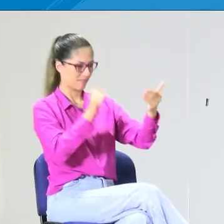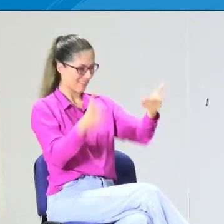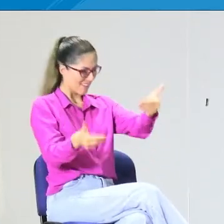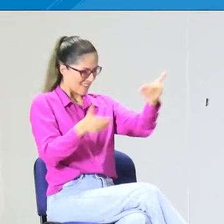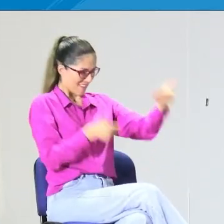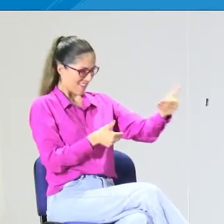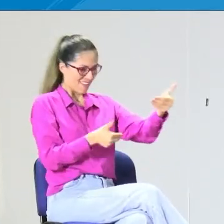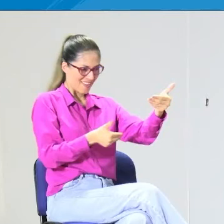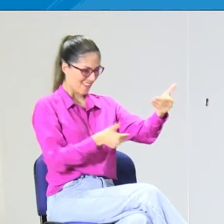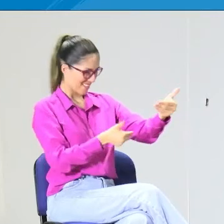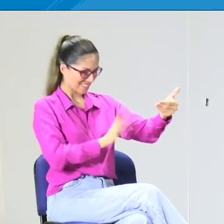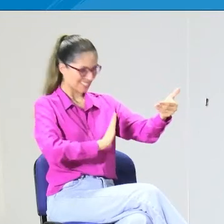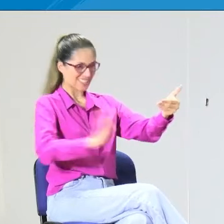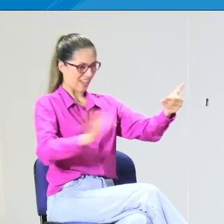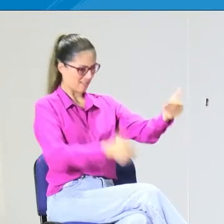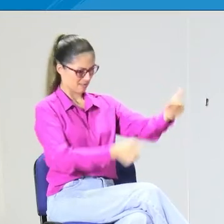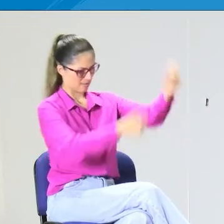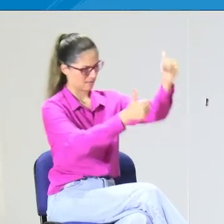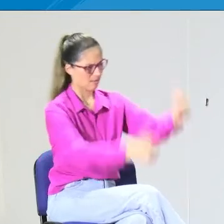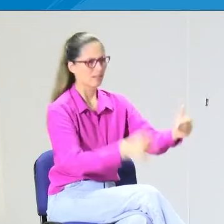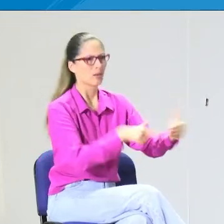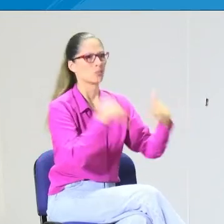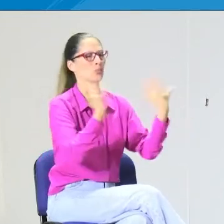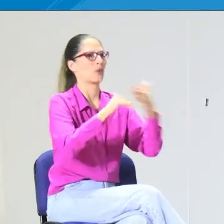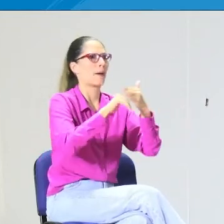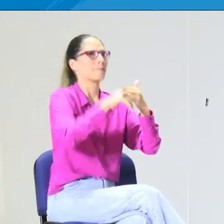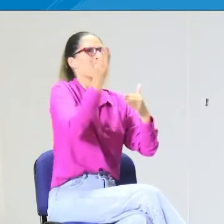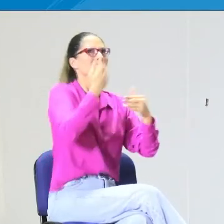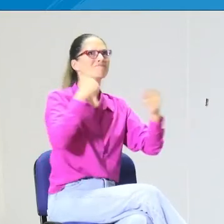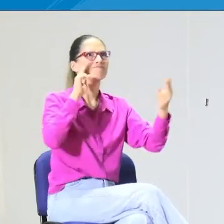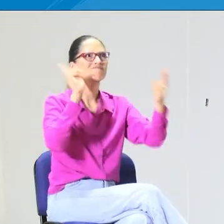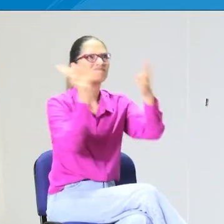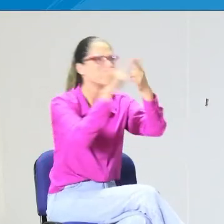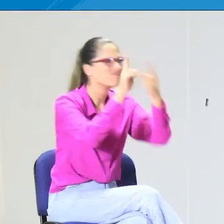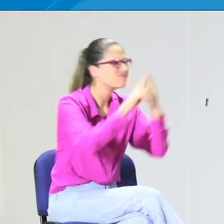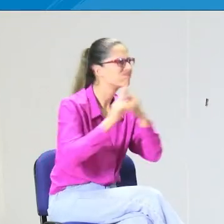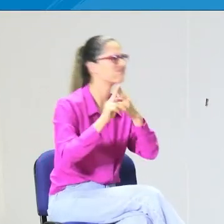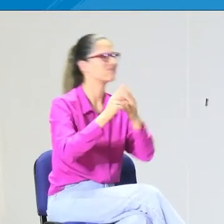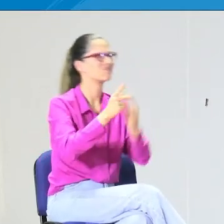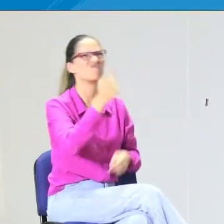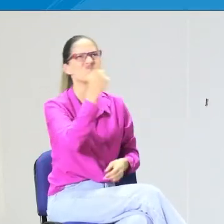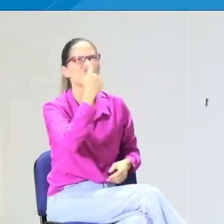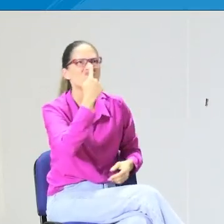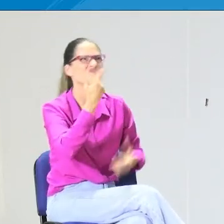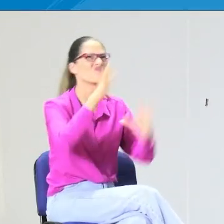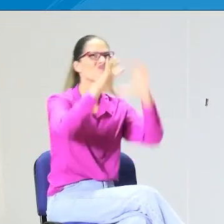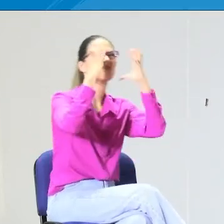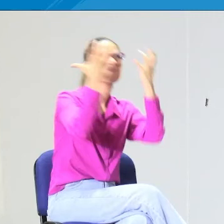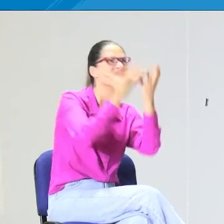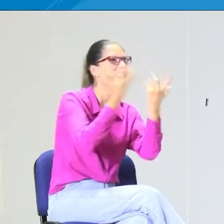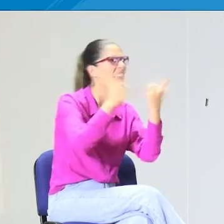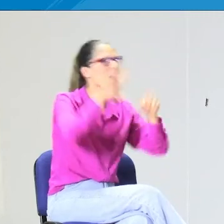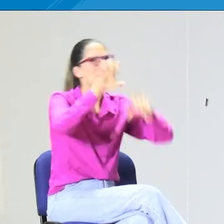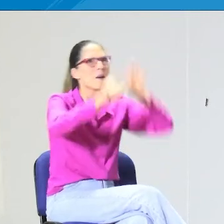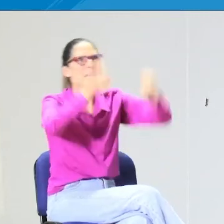un niño, les dan su bienvenida al mundo y luego empieza este ser a conocer,